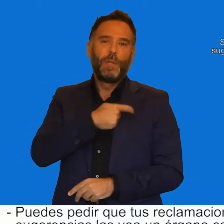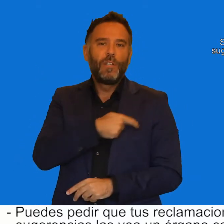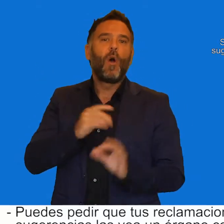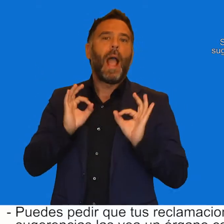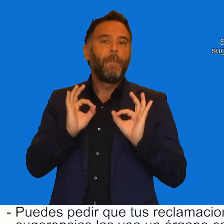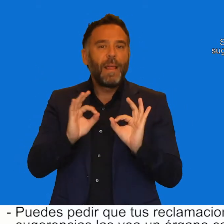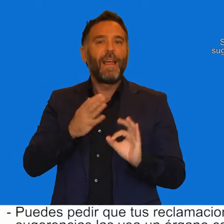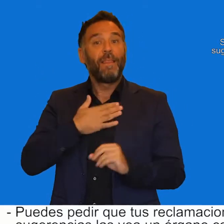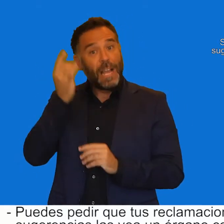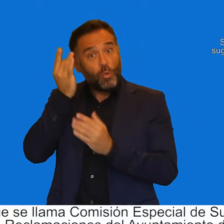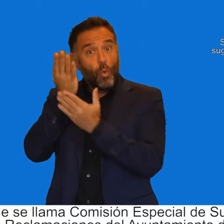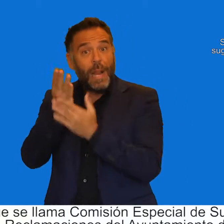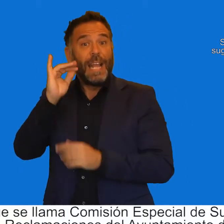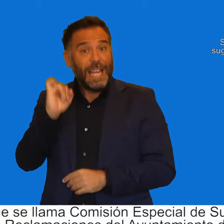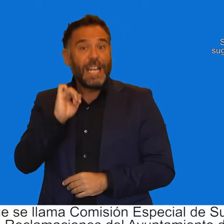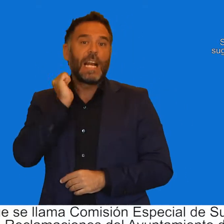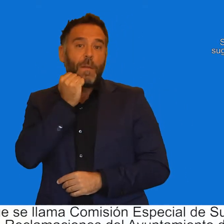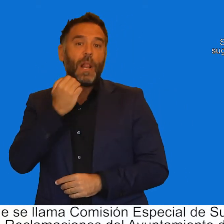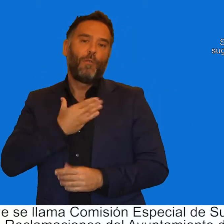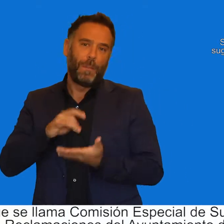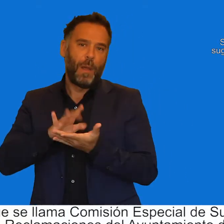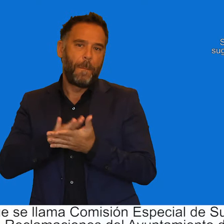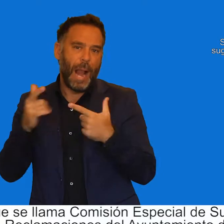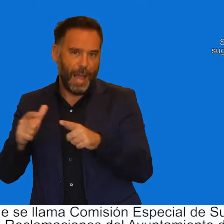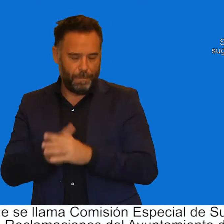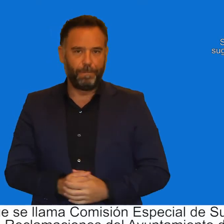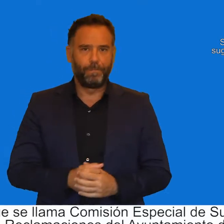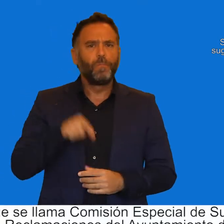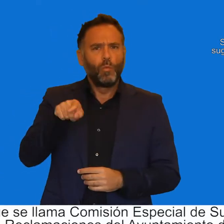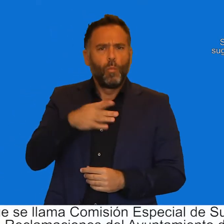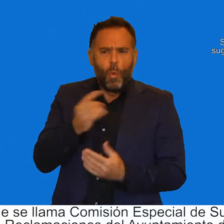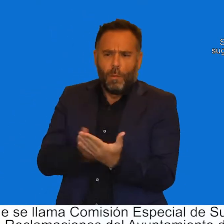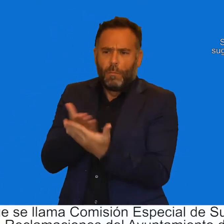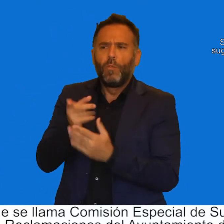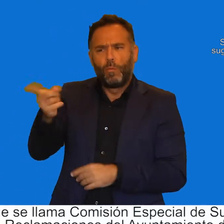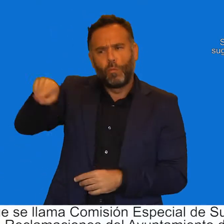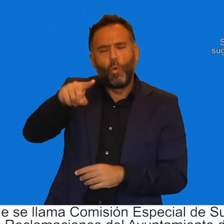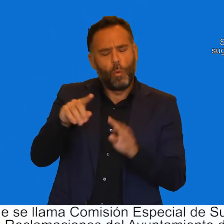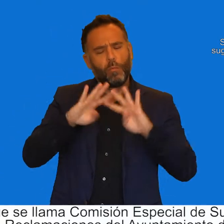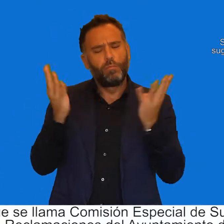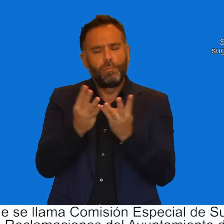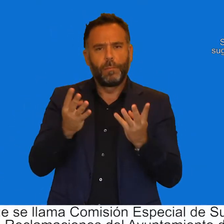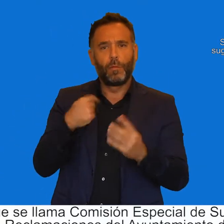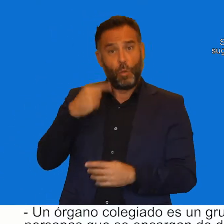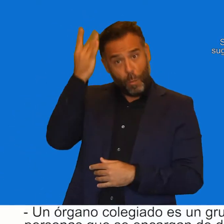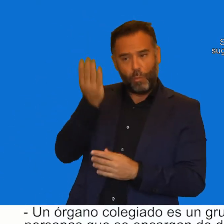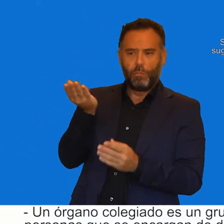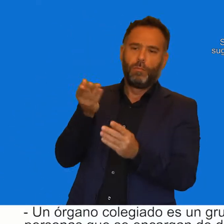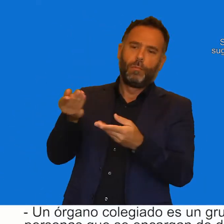vea un órgano colegiado que se llama Comisión Especial de Sugerencias y Reclamaciones del Ayuntamiento de Málaga. Un órgano